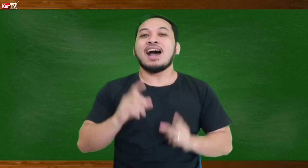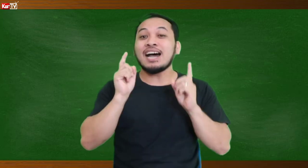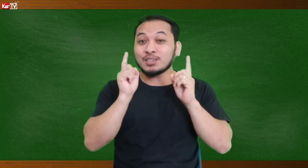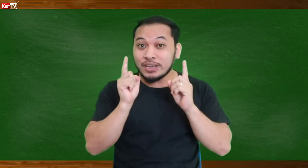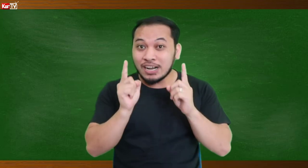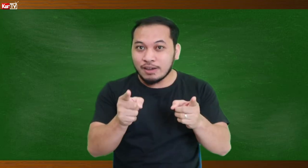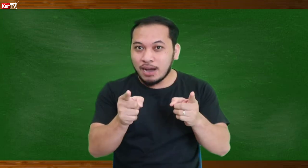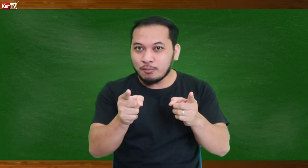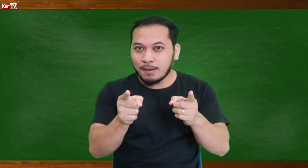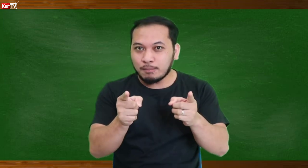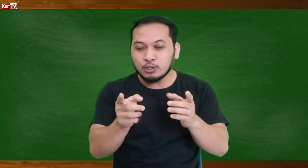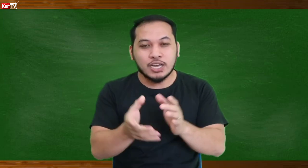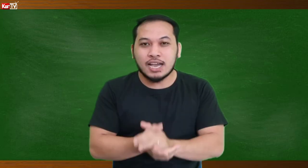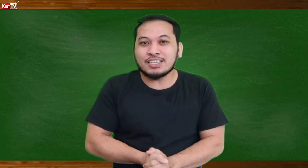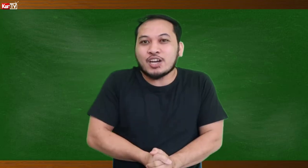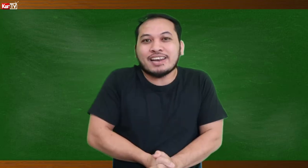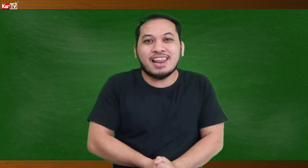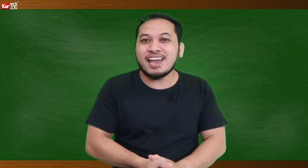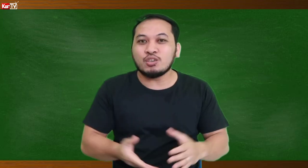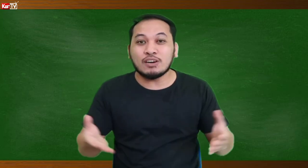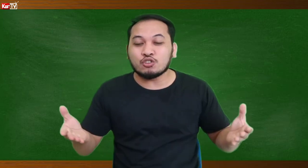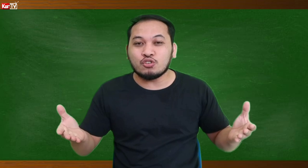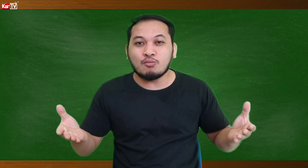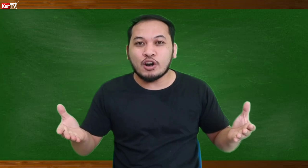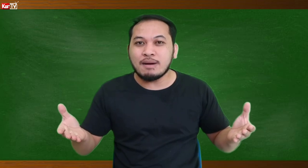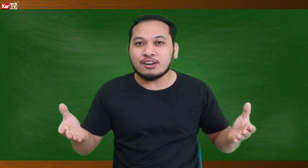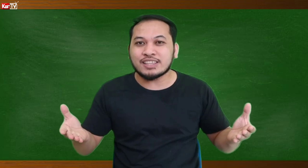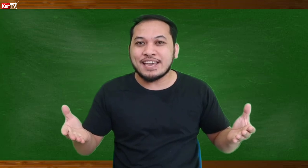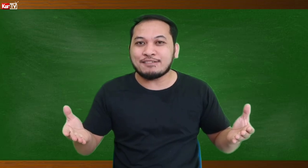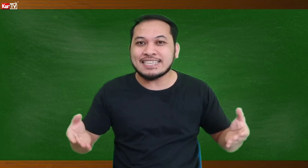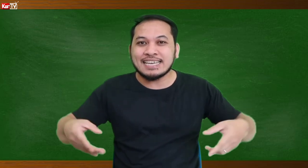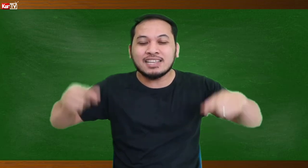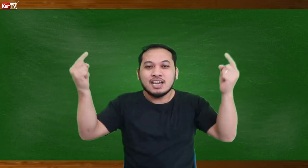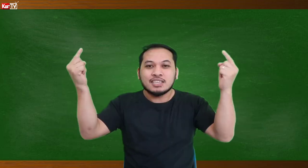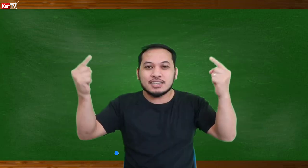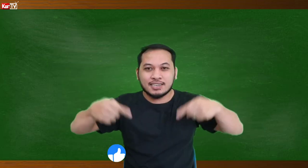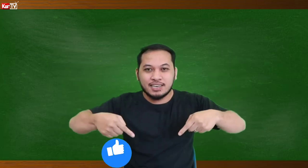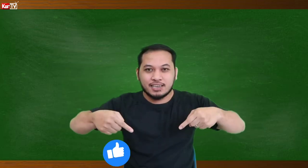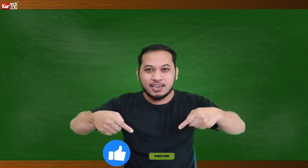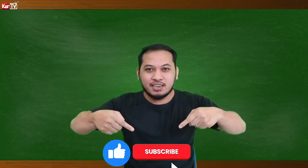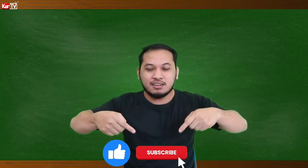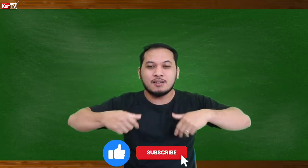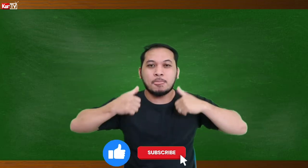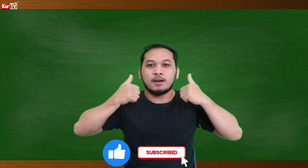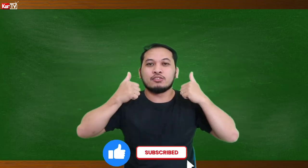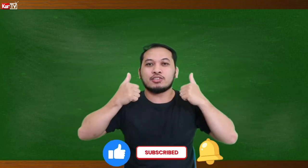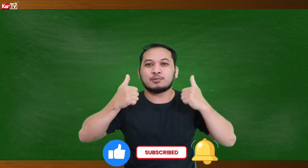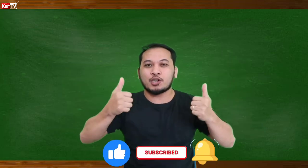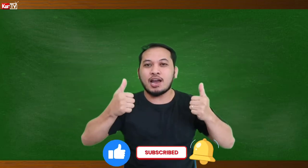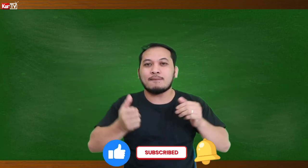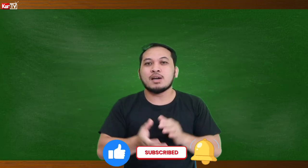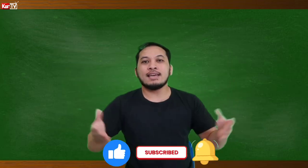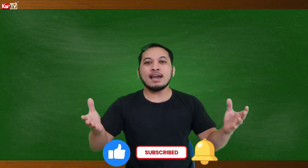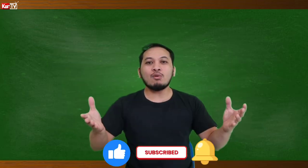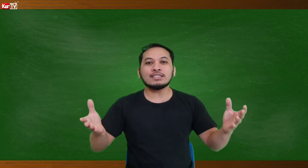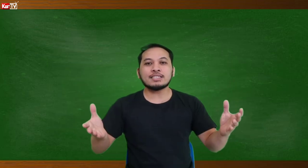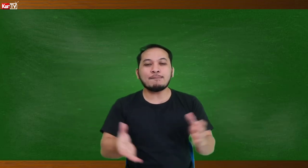At kung ikaw ay bago pa naman po sa aking channel and you want to know more about the FSL, just click here to subscribe. Yeah, what's up,